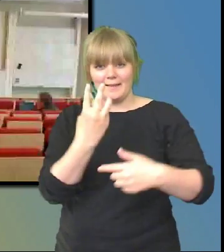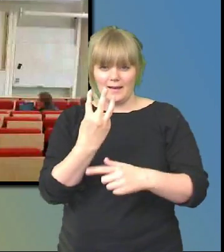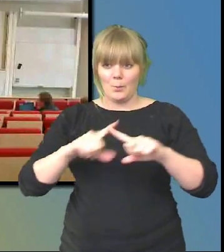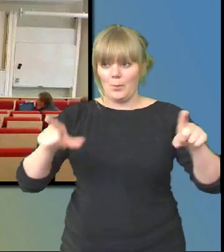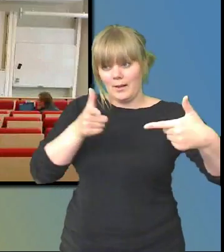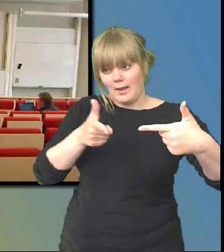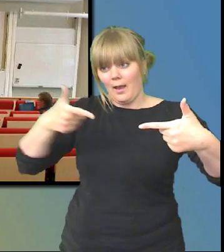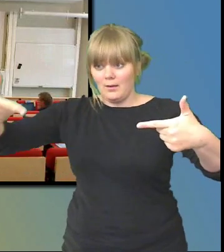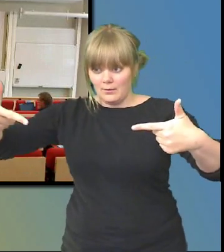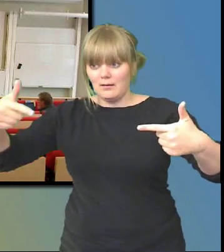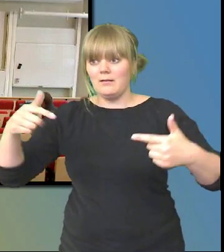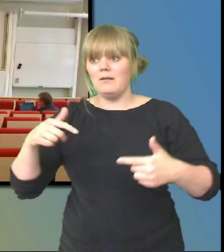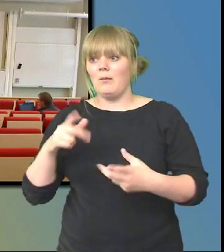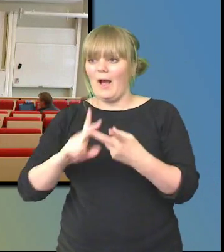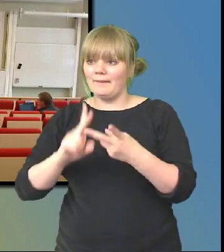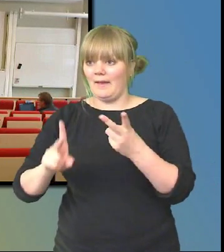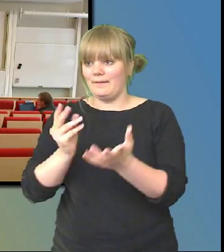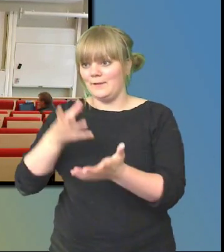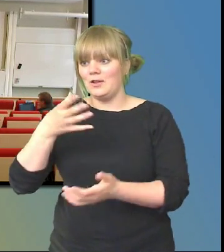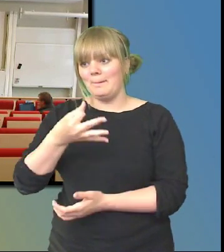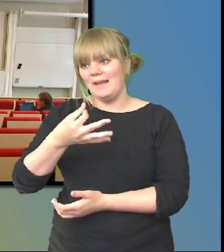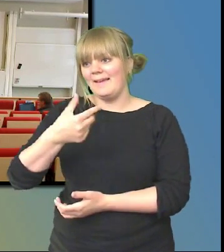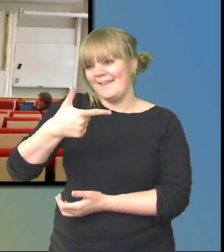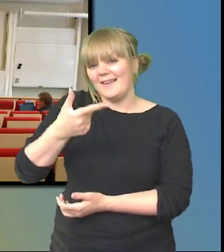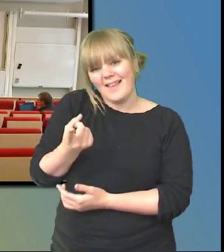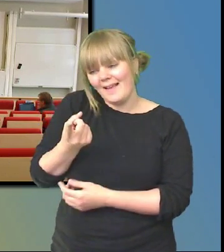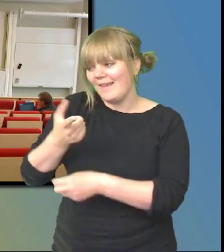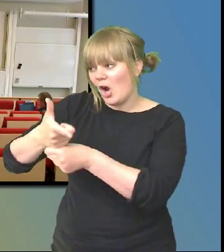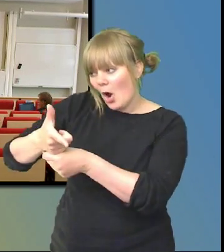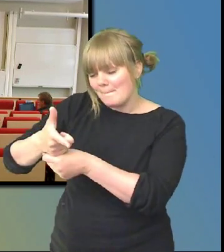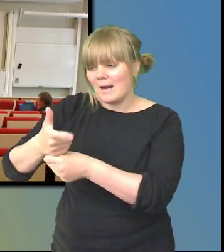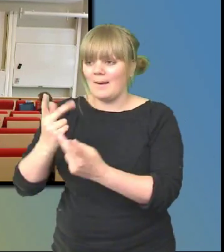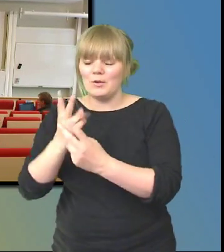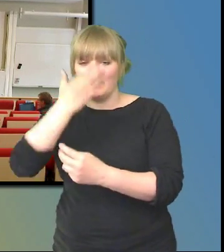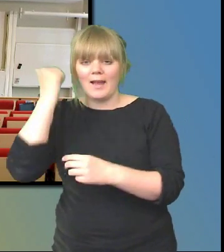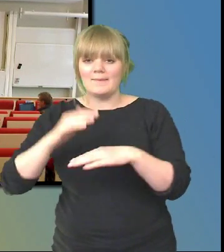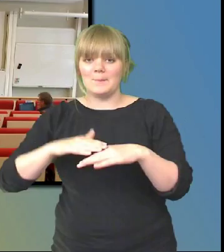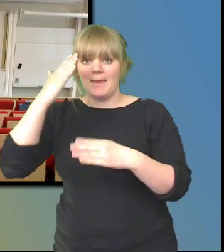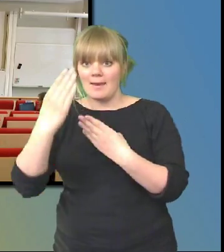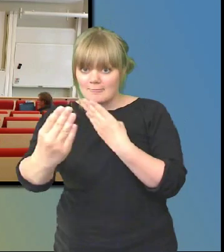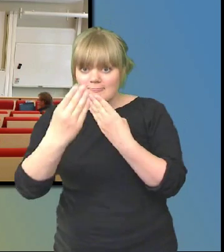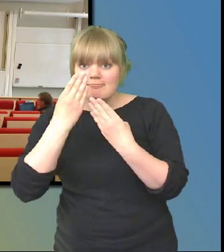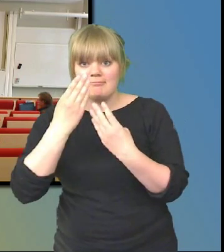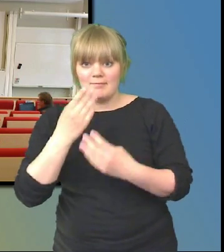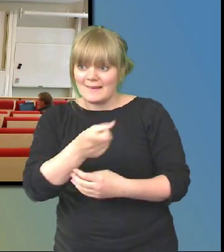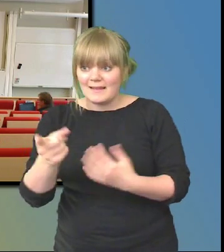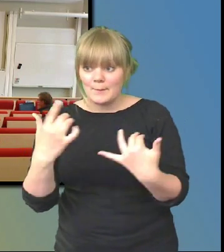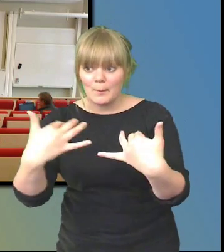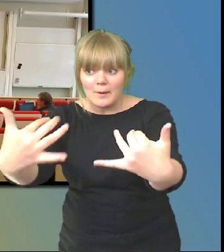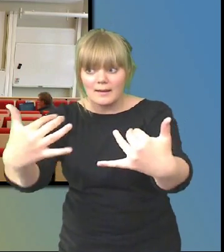PTZ. Pan, Tilt & Zoom, så den kan man zooma in på er som sitter här så när ni ställer en fråga så zoomar man in